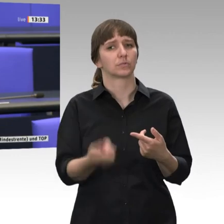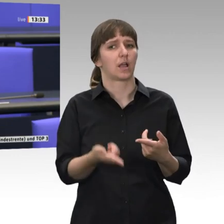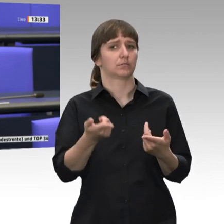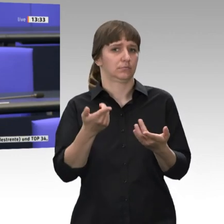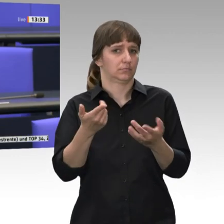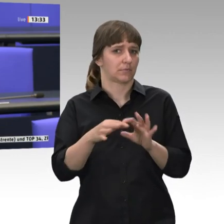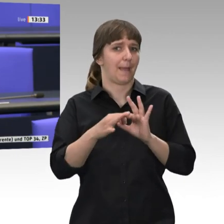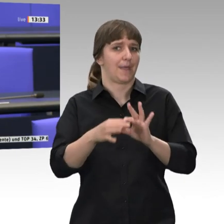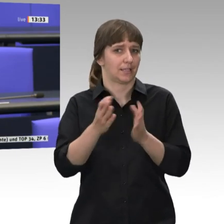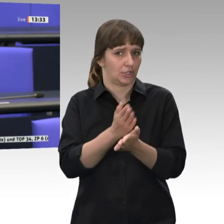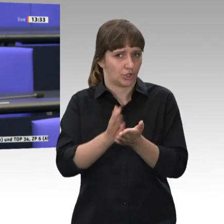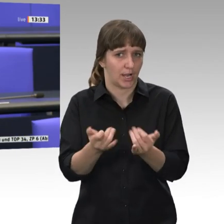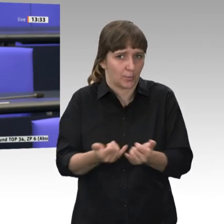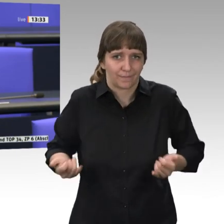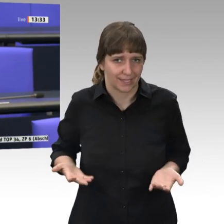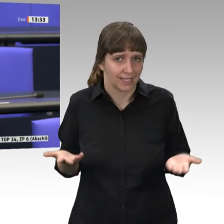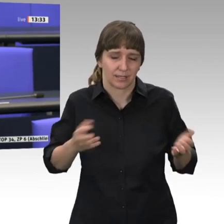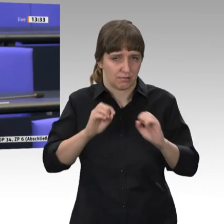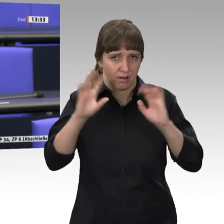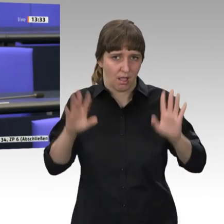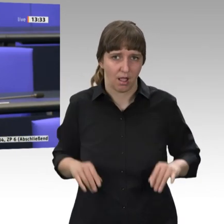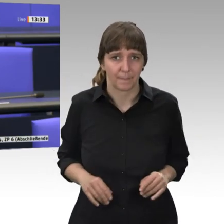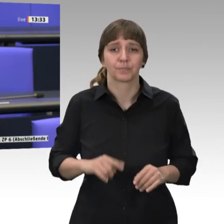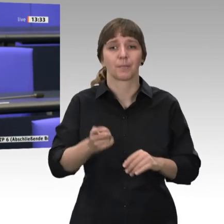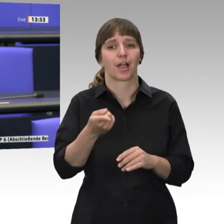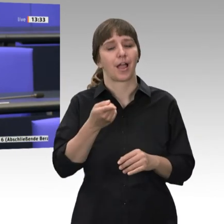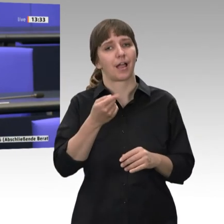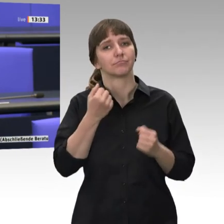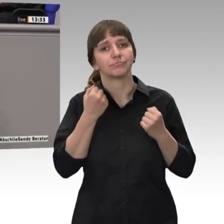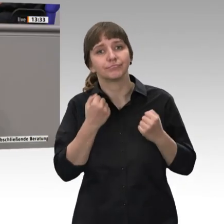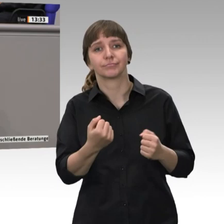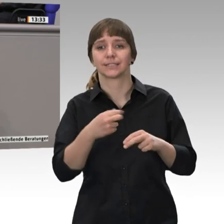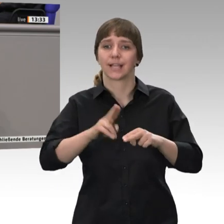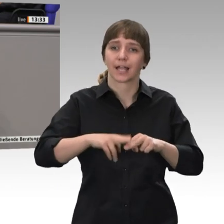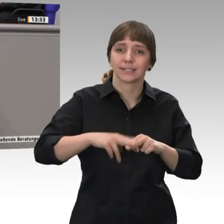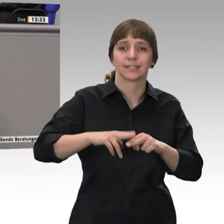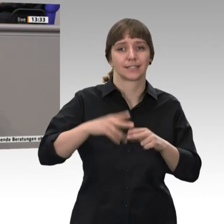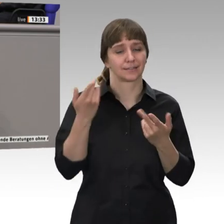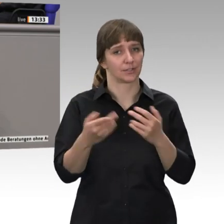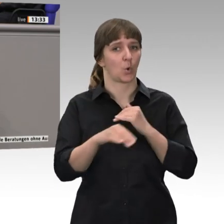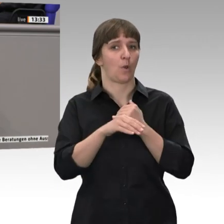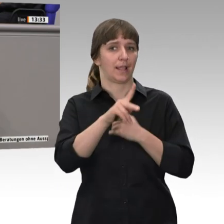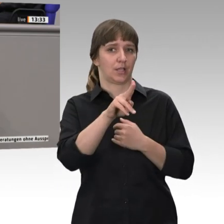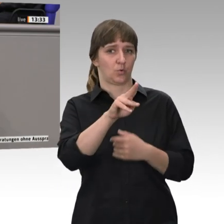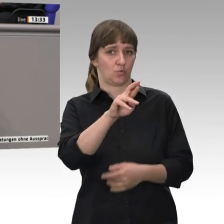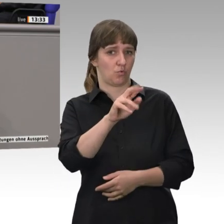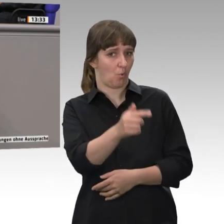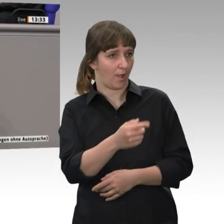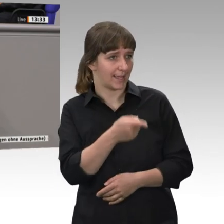Bundestag auch mit abhängig machen. Ich werde es aber garantiert nicht so machen, wie es der Kollege Kurt getan hat, versuchen, das alles